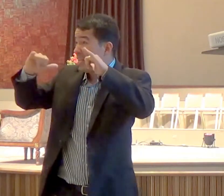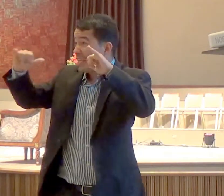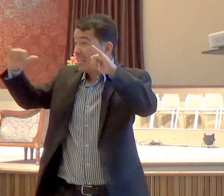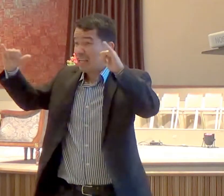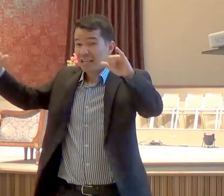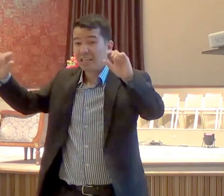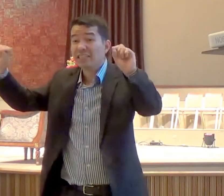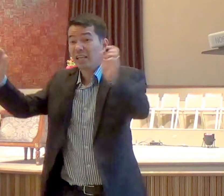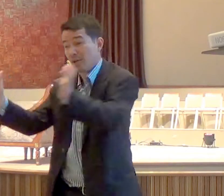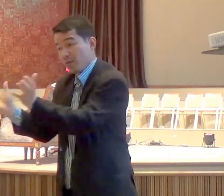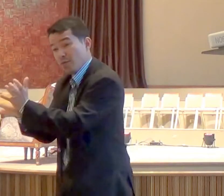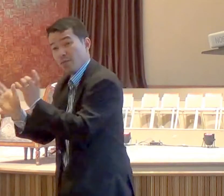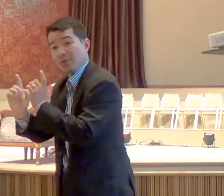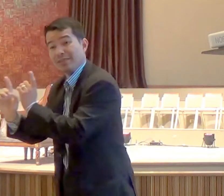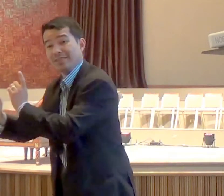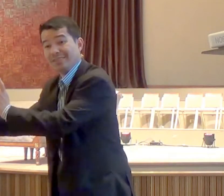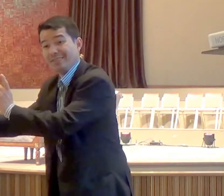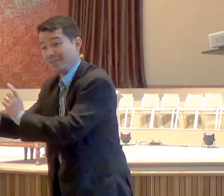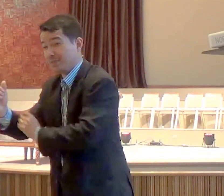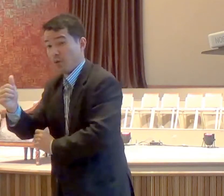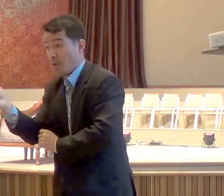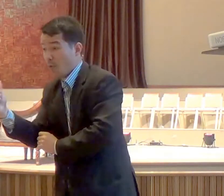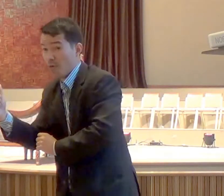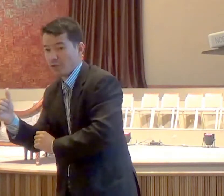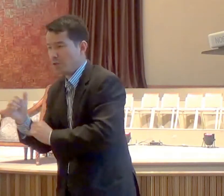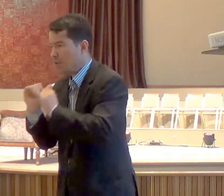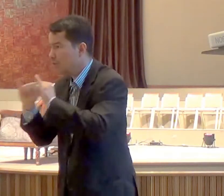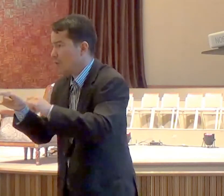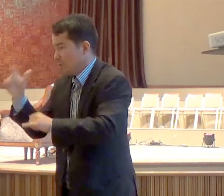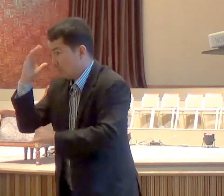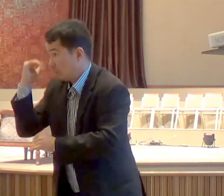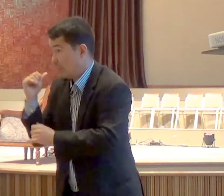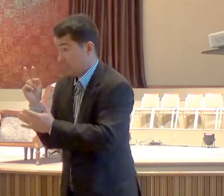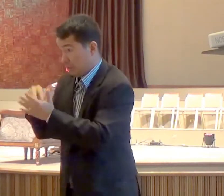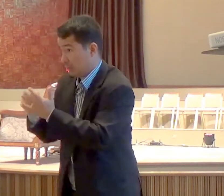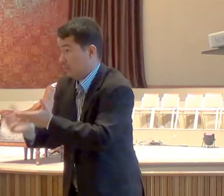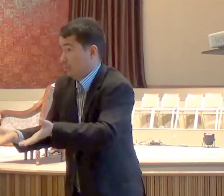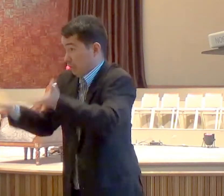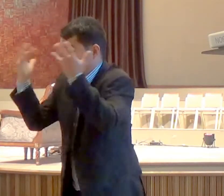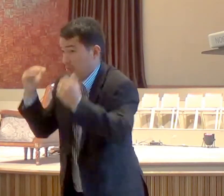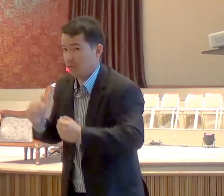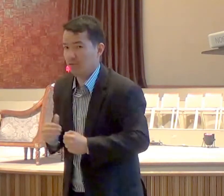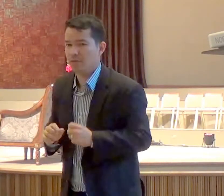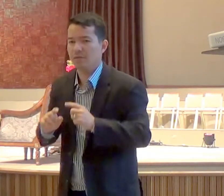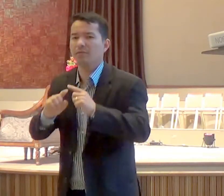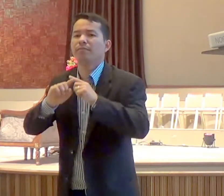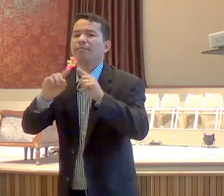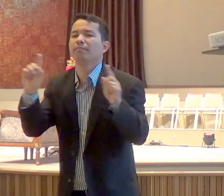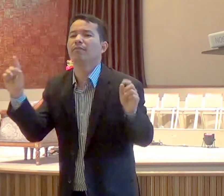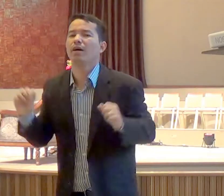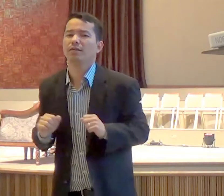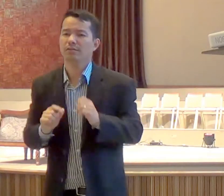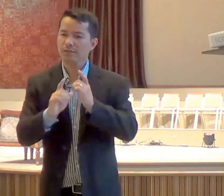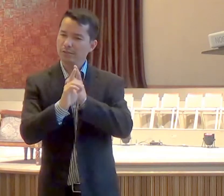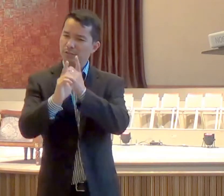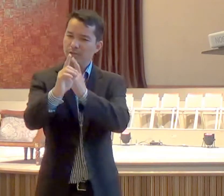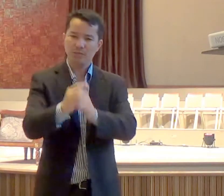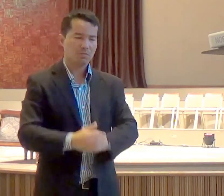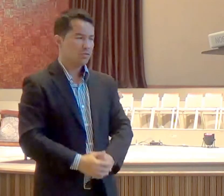tendo sido companheiros de Jesus se achavam tristes e choravam, estes ouvindo